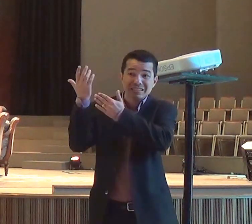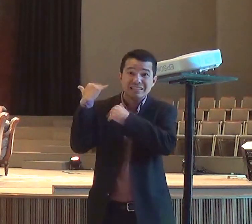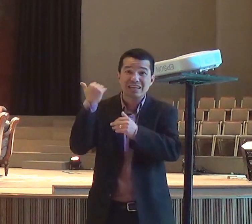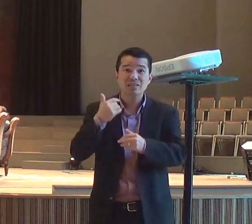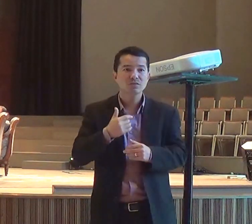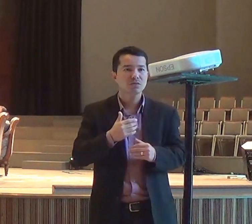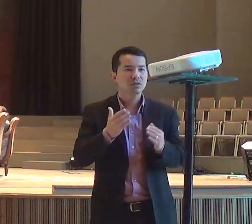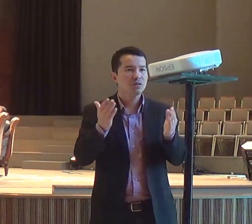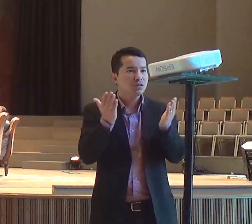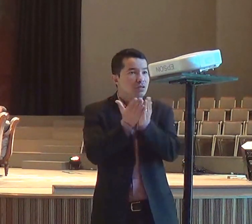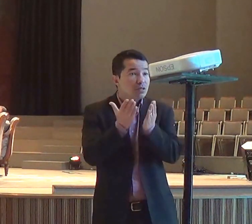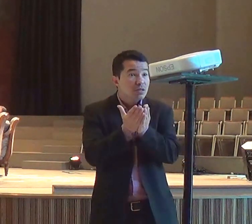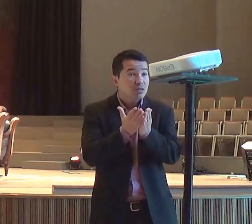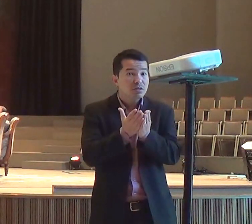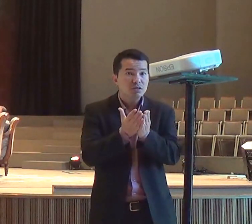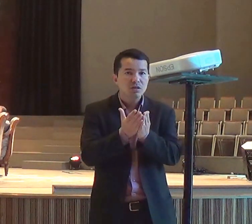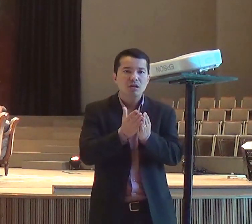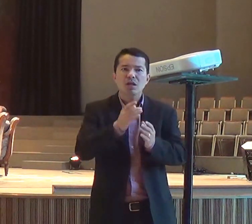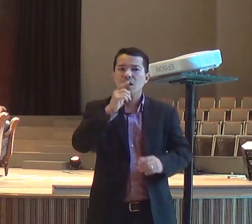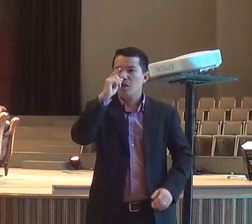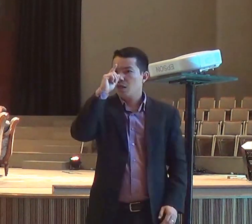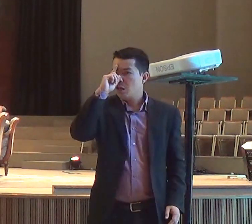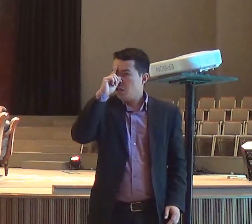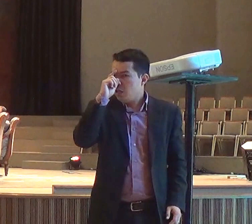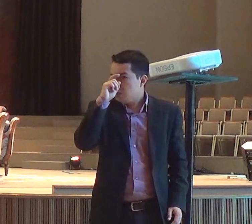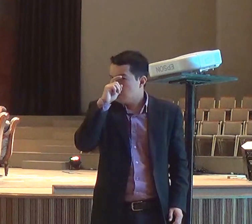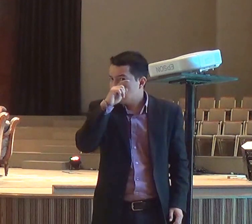medo, da perda, da influência, eles tinham medo,